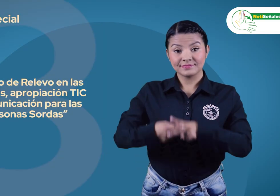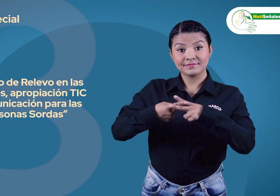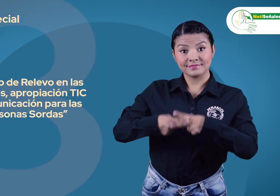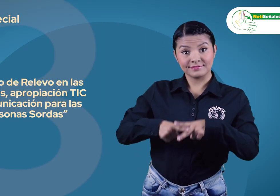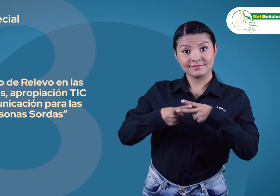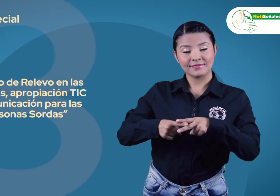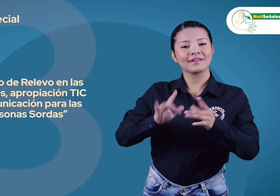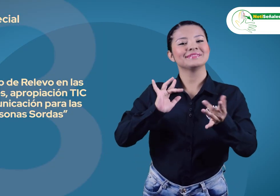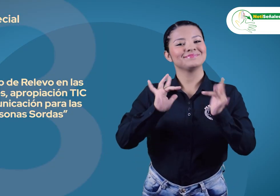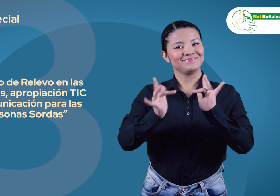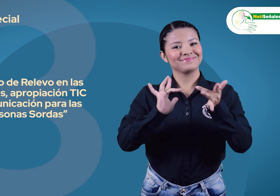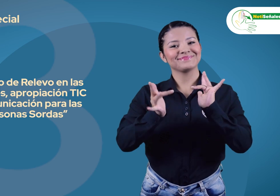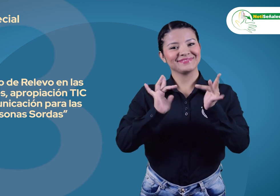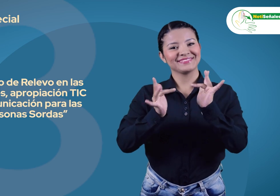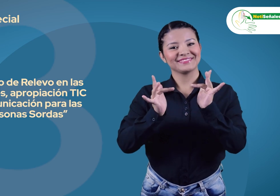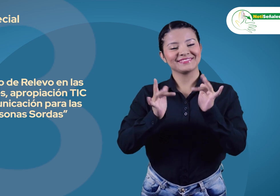centro de relevo en las regiones